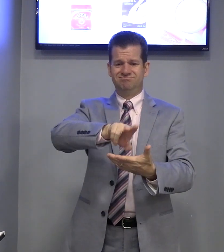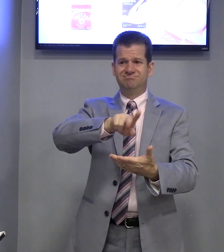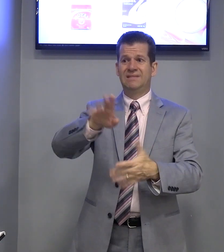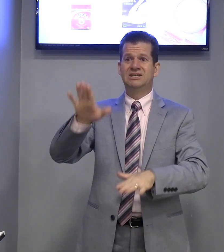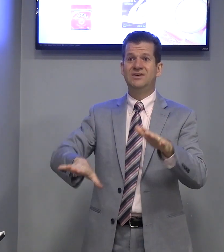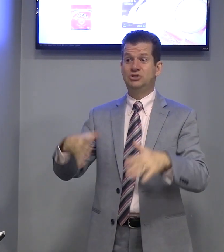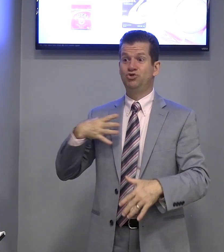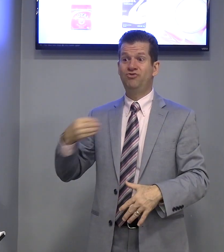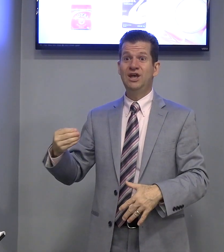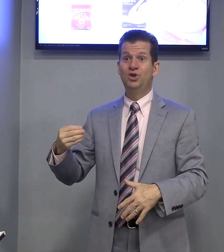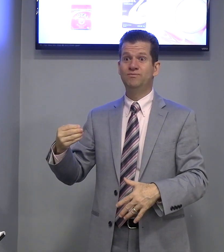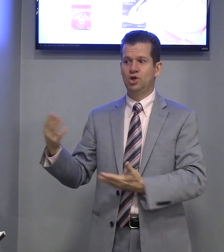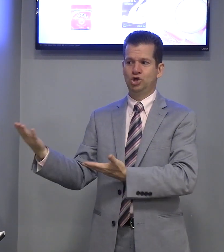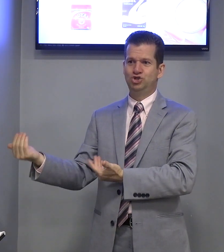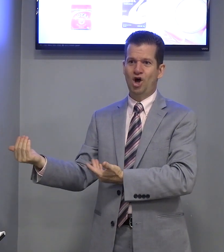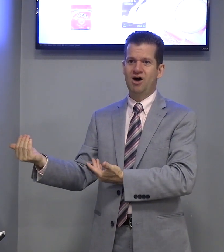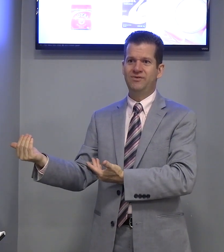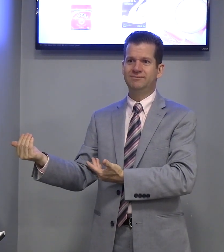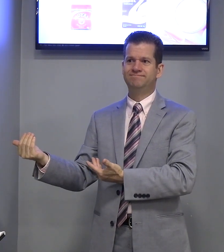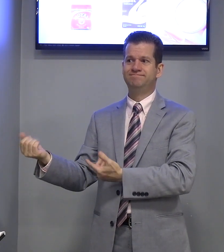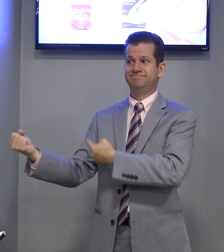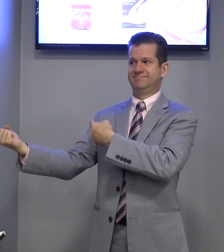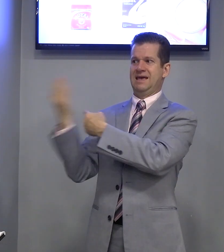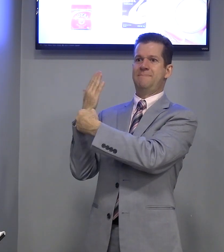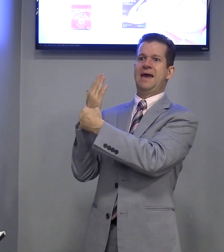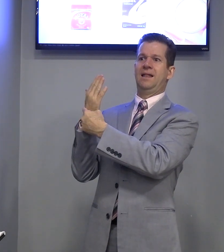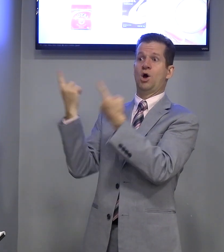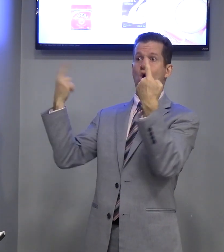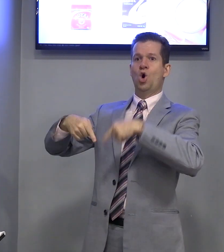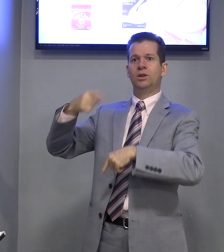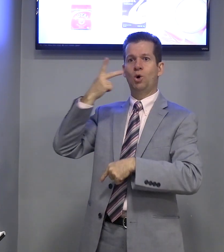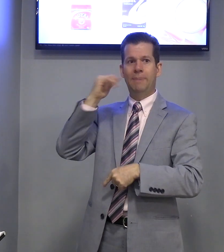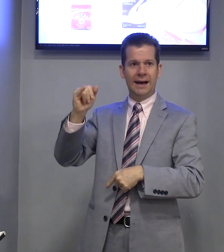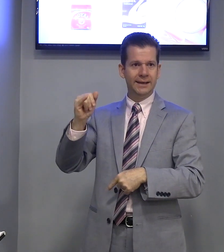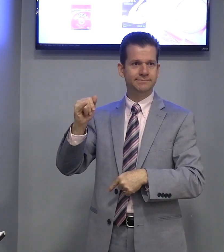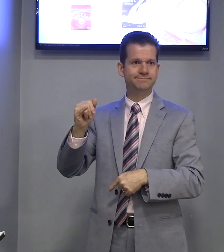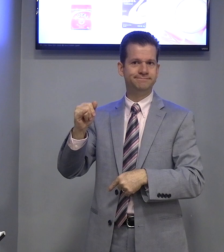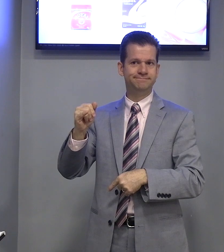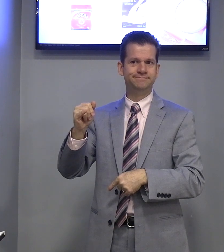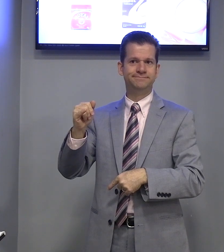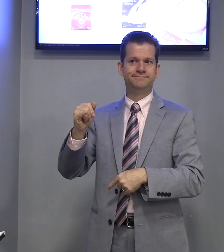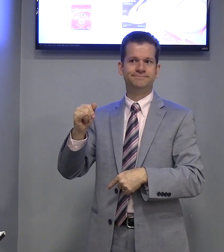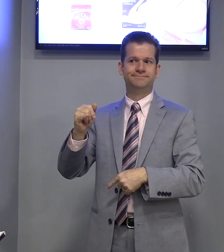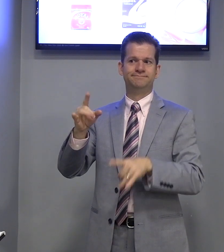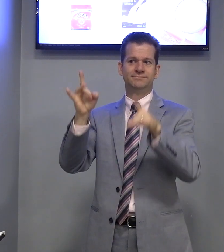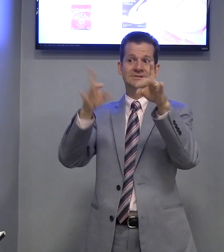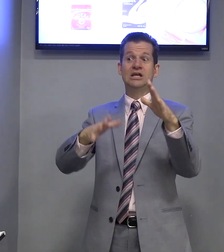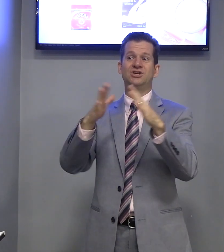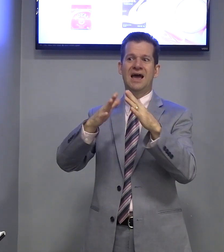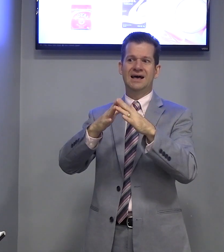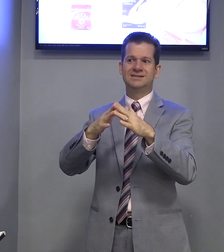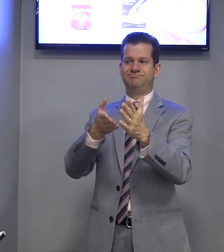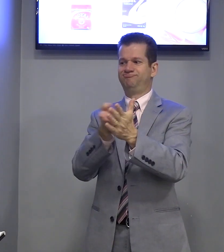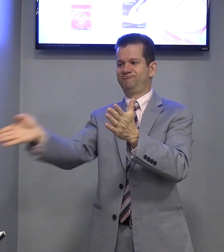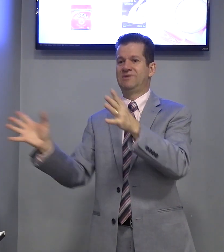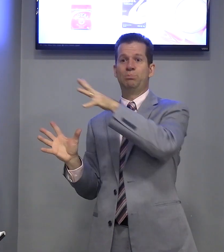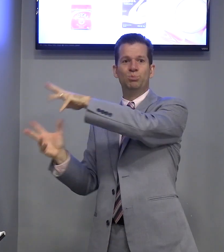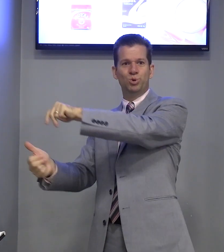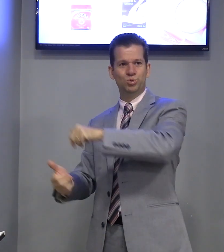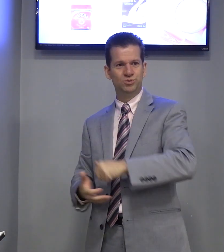Às vezes, os filhos, jovens, revela, conta o pai. Sai de casa. Vai para o mundo.